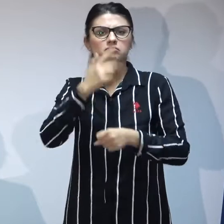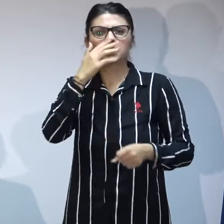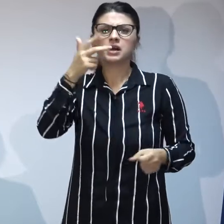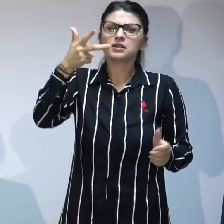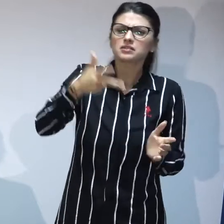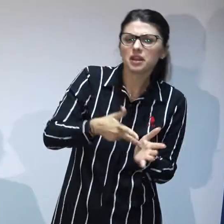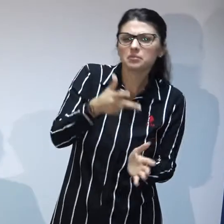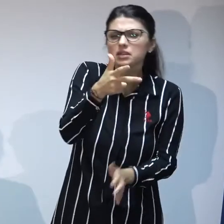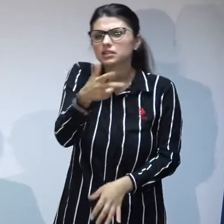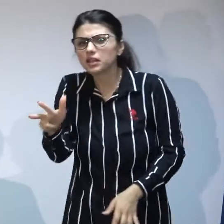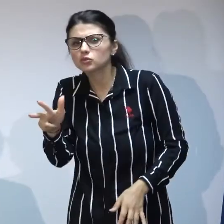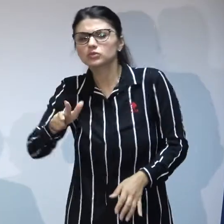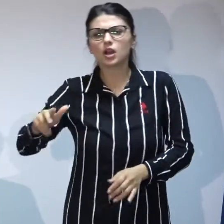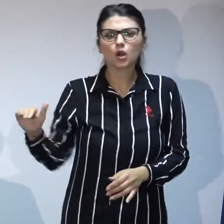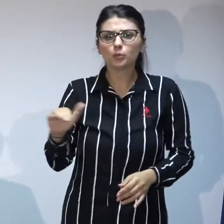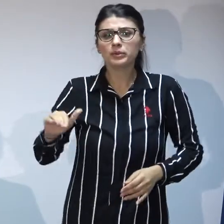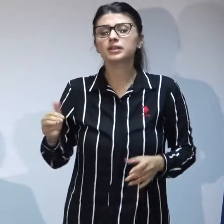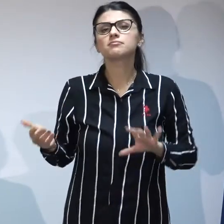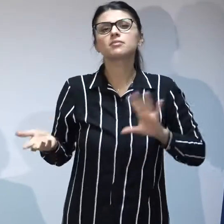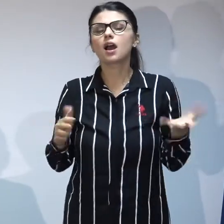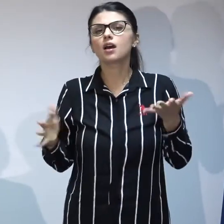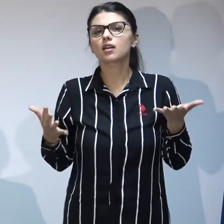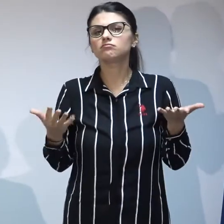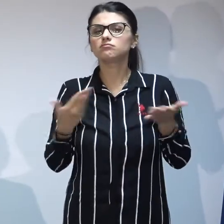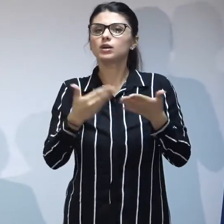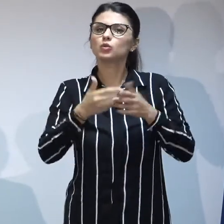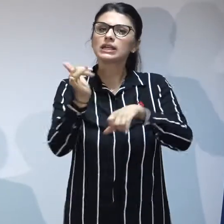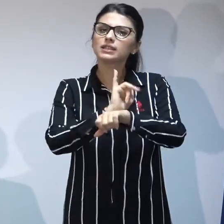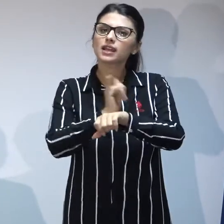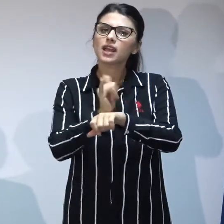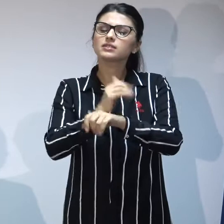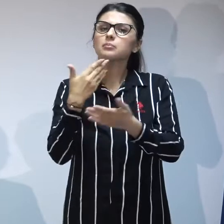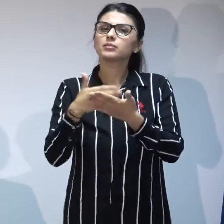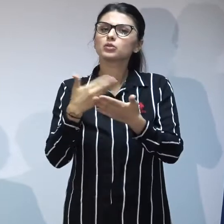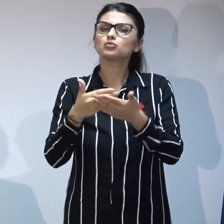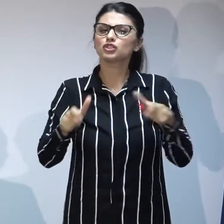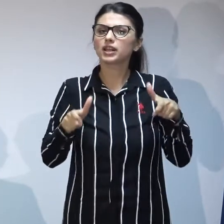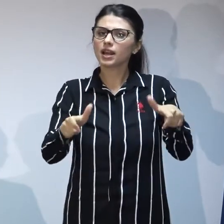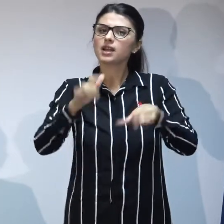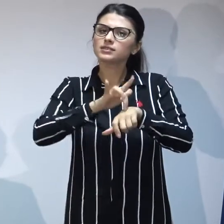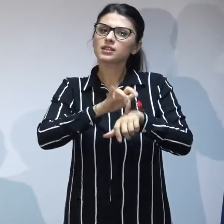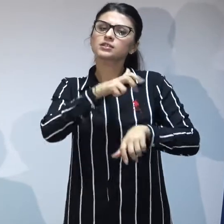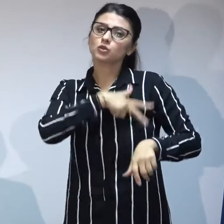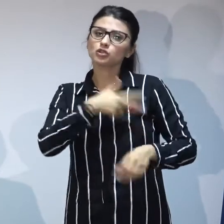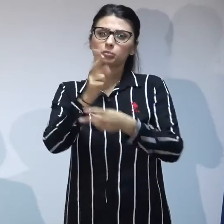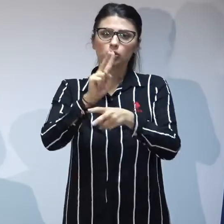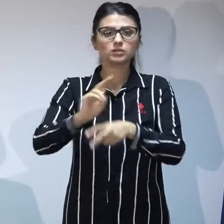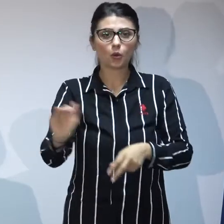copii, pentru care specialiștii din Direcțiile Generale de Asistență Socială și Protecție a Copilului